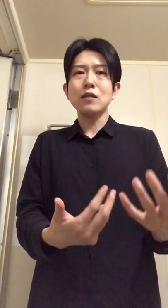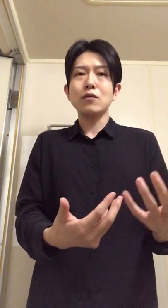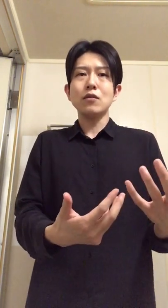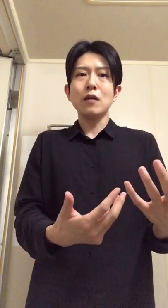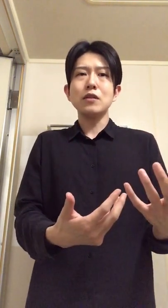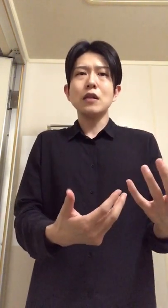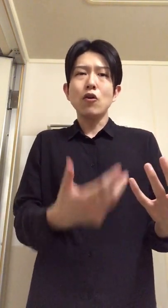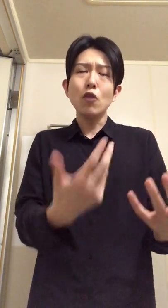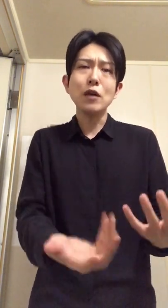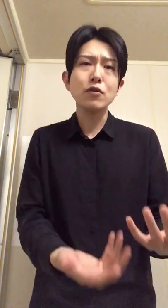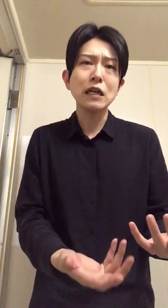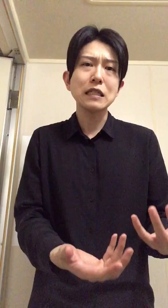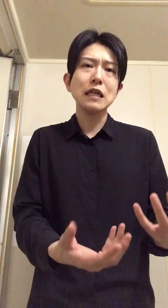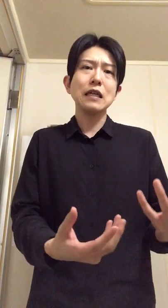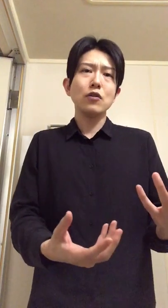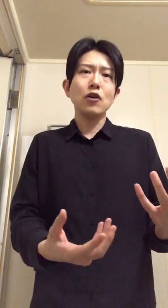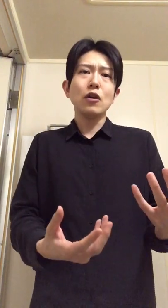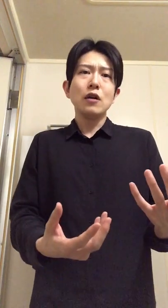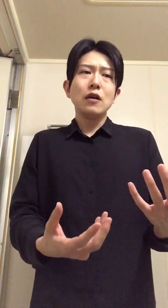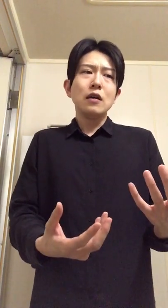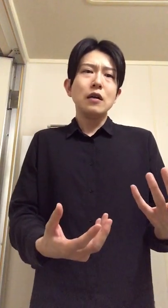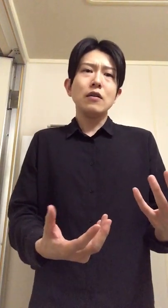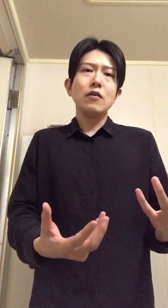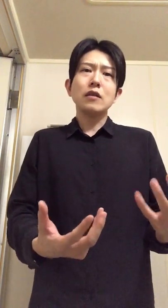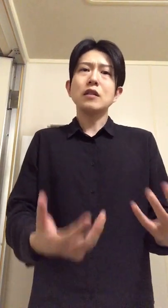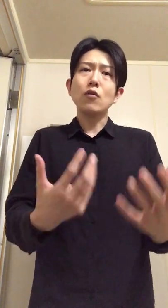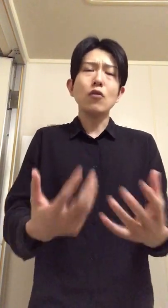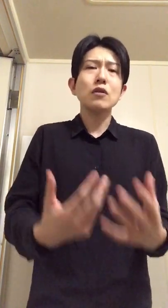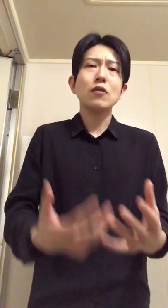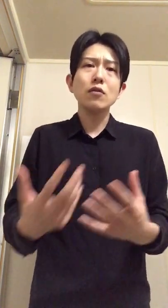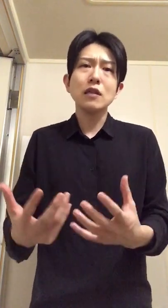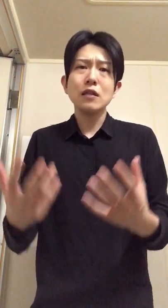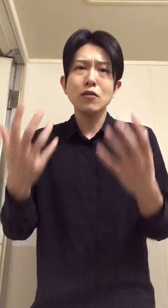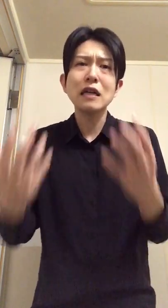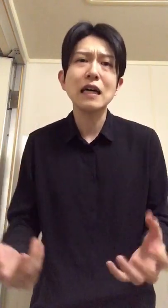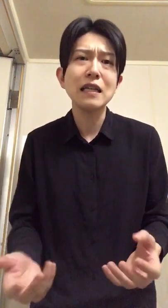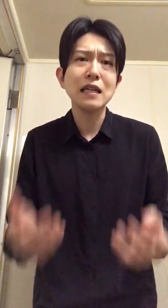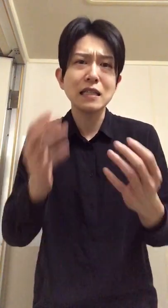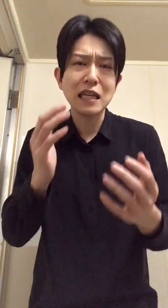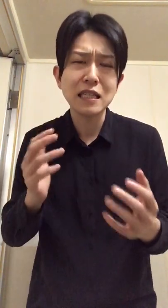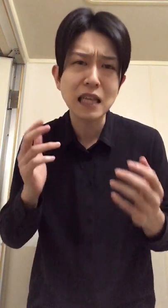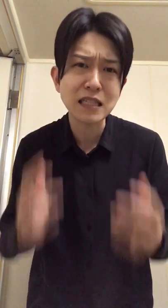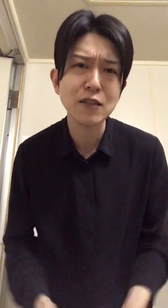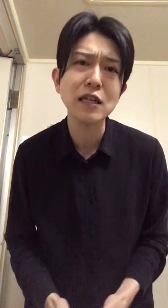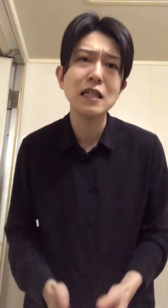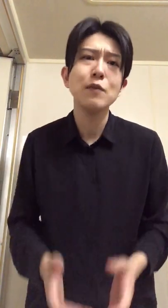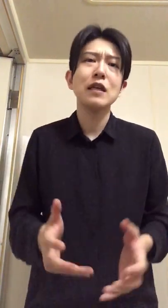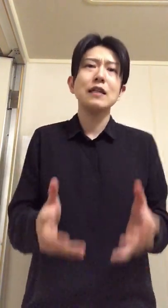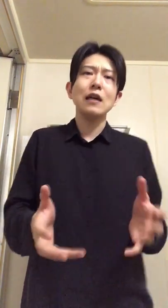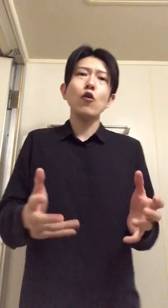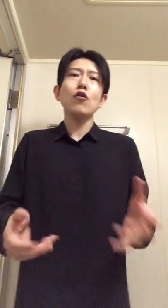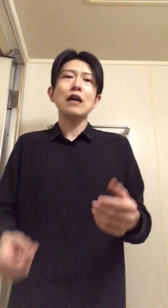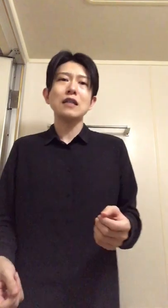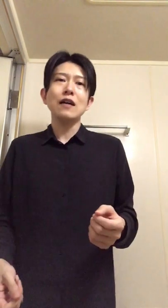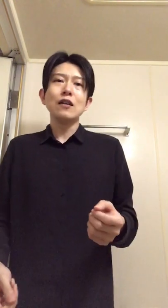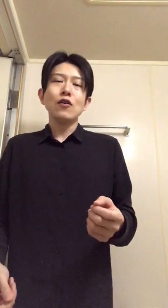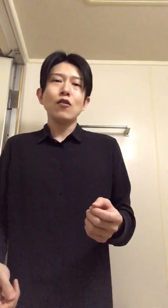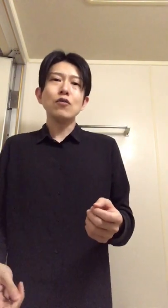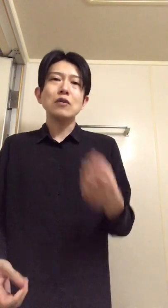りというか別に媚び売るわけじゃないけどえー私はこうでこうで世の中変えたいんで手助けてくださいみたいな方がさ俺も